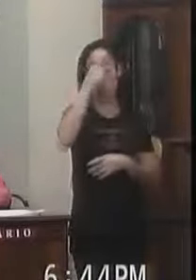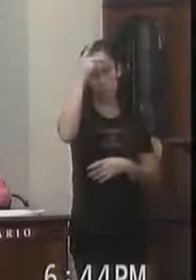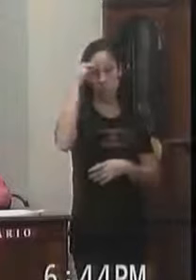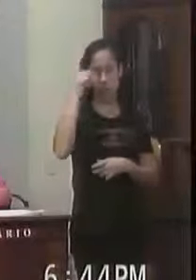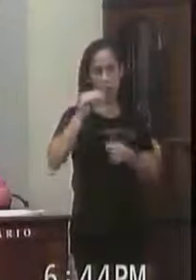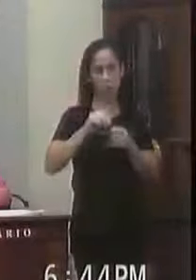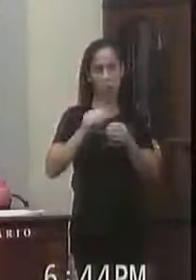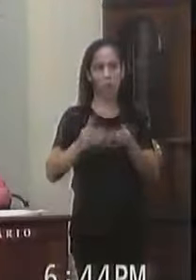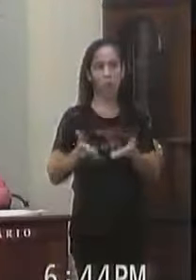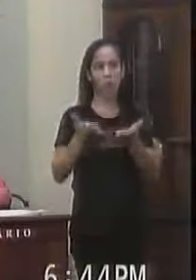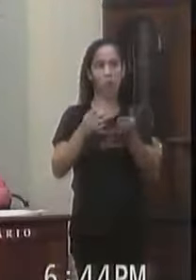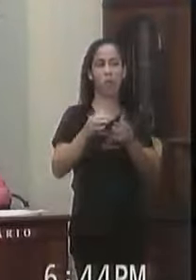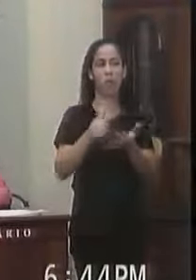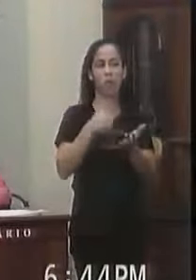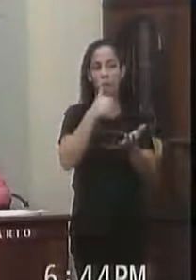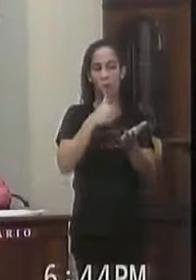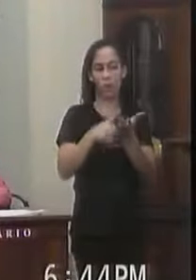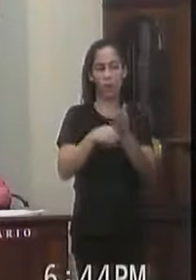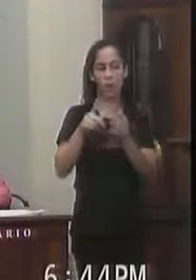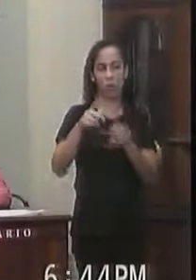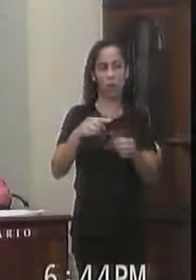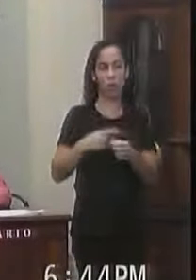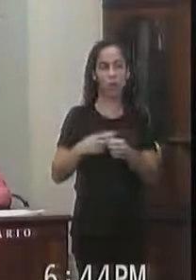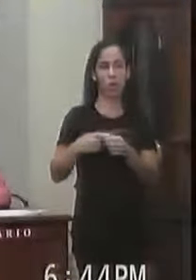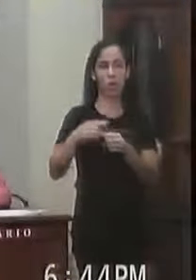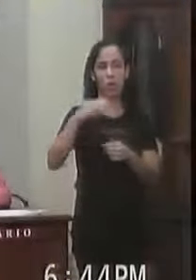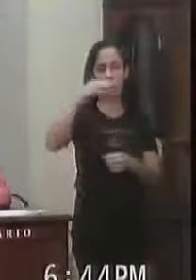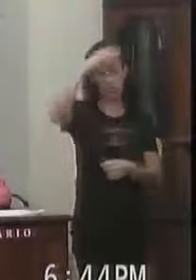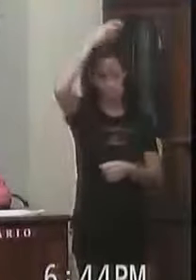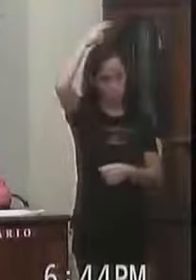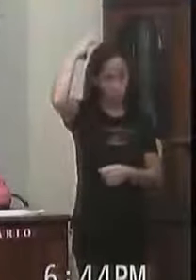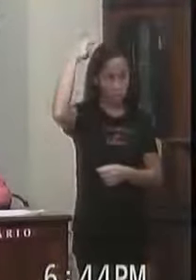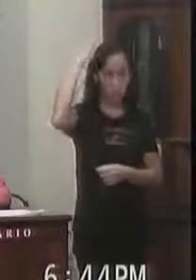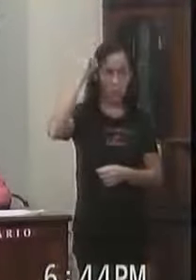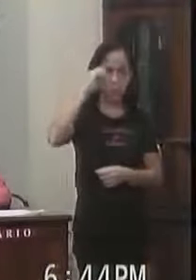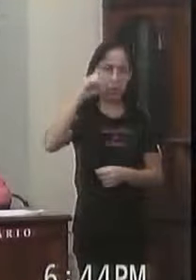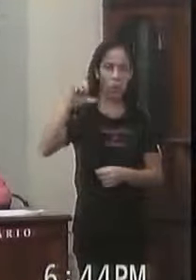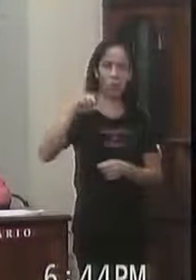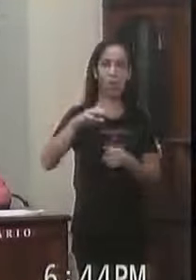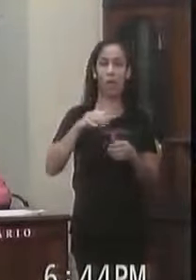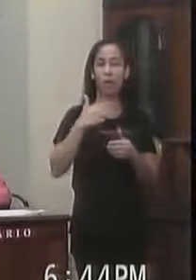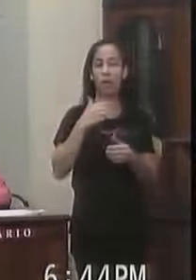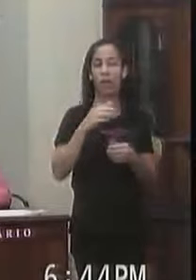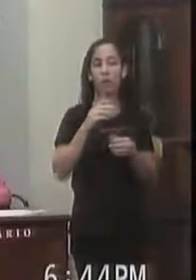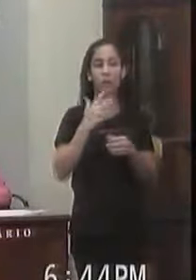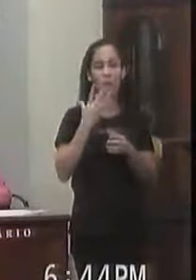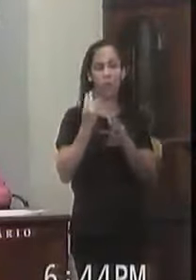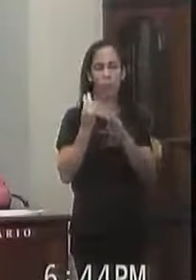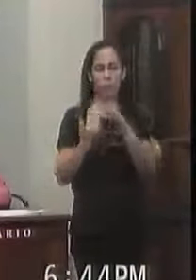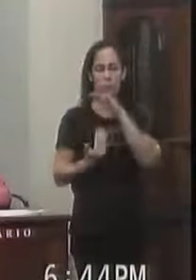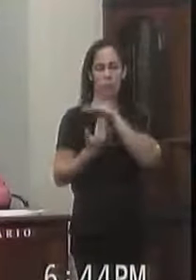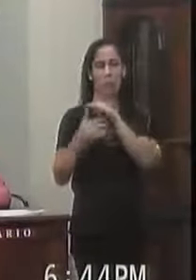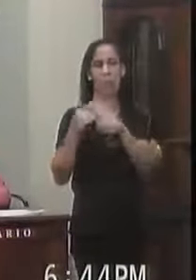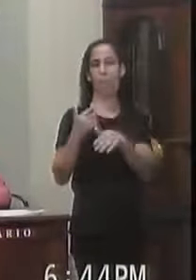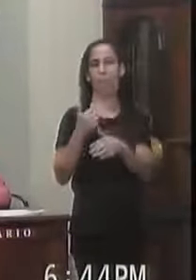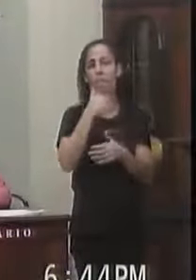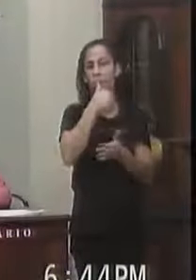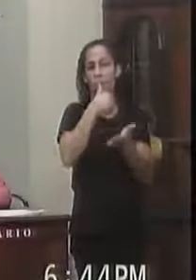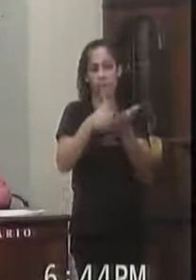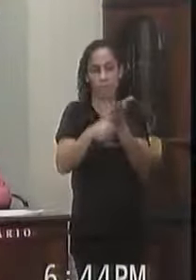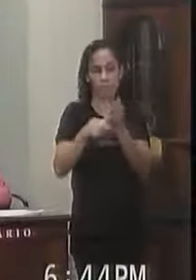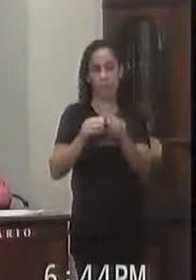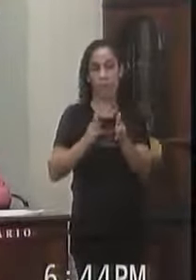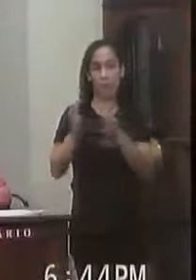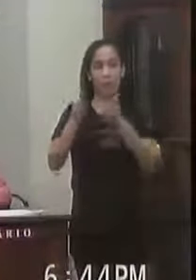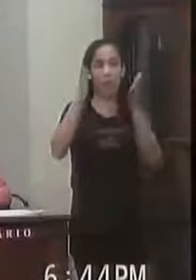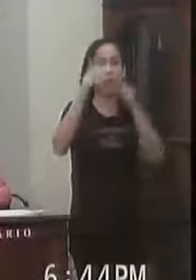proceder A entrega Das correspondências No distrito de Santa Isabel Do Rio Preto Há muito tempo A entrega das correspondências Seus munícipes Que residem Do distrito de Santa Isabel É feito por